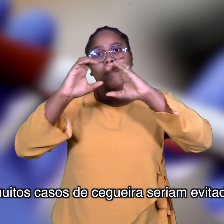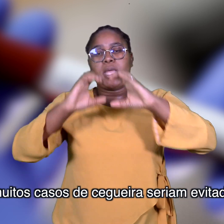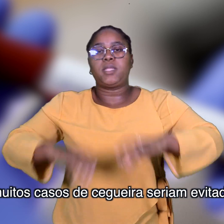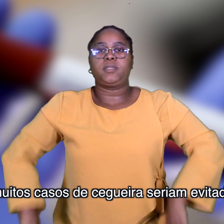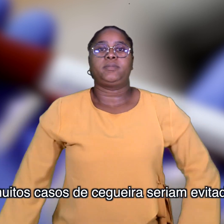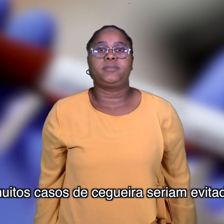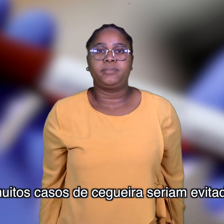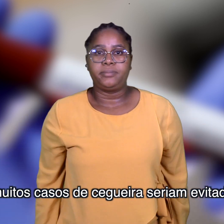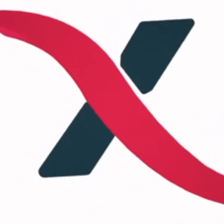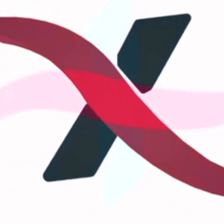seriam evitados.